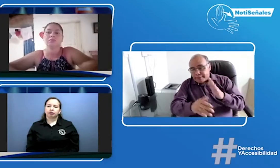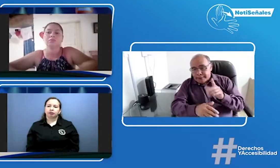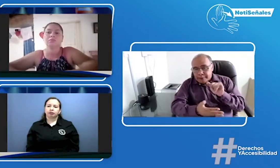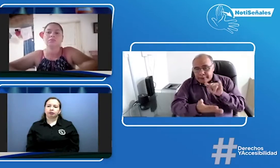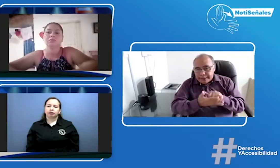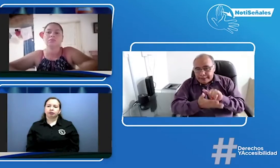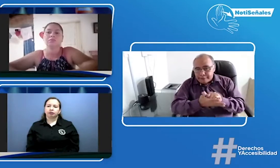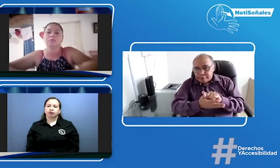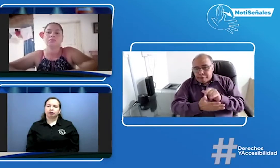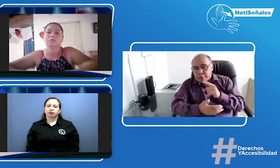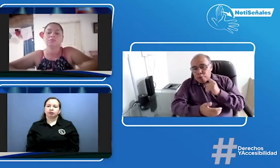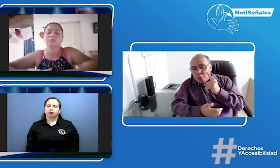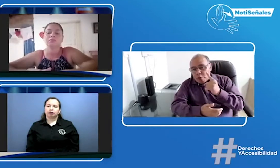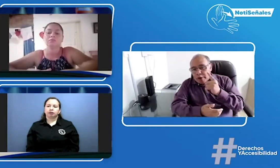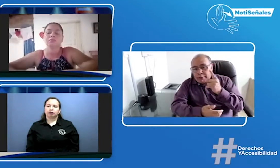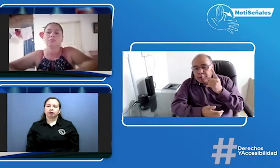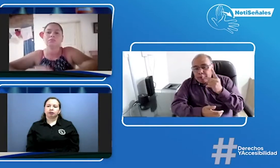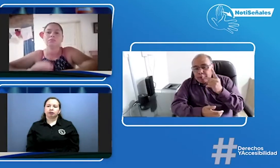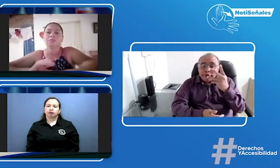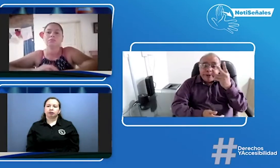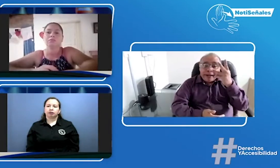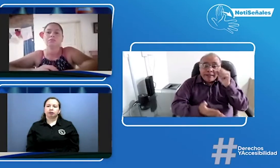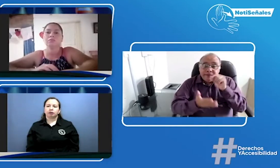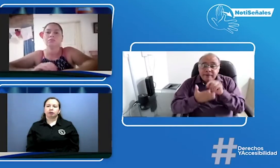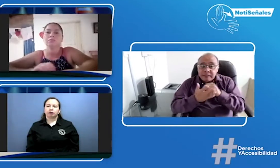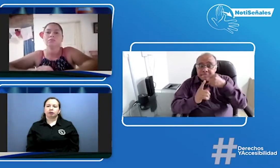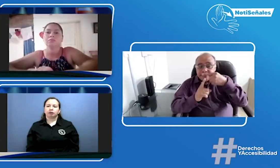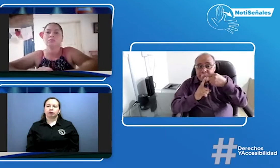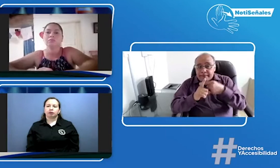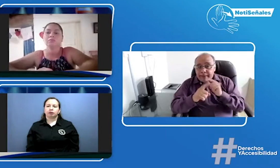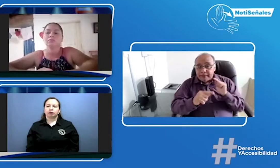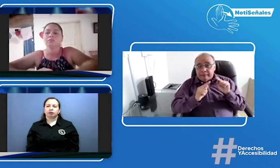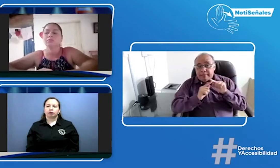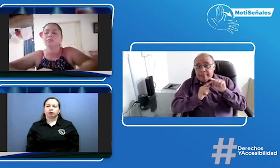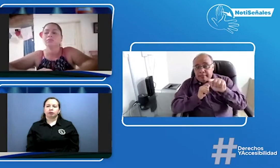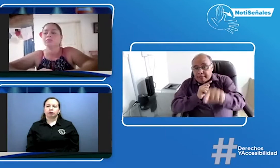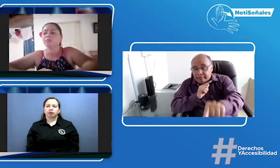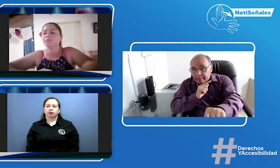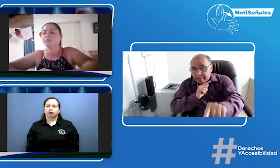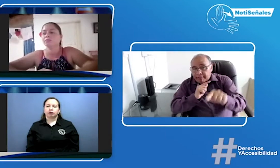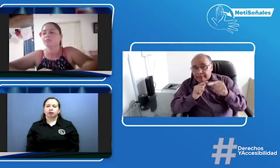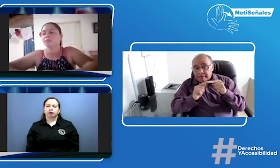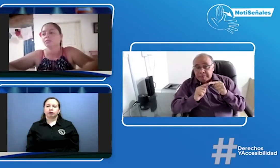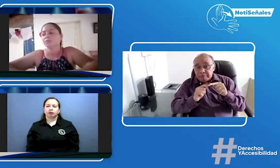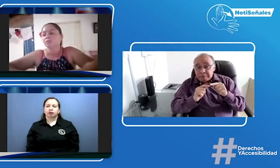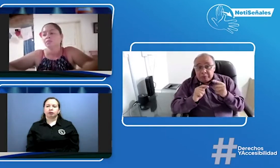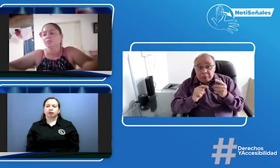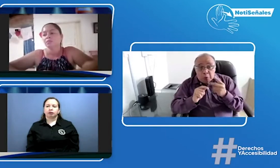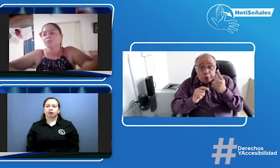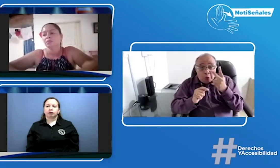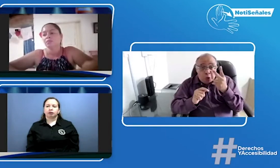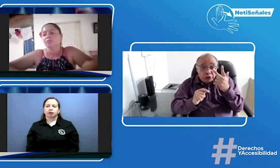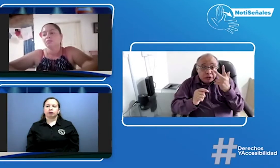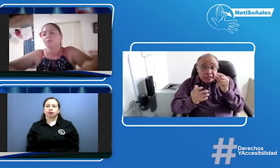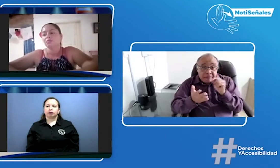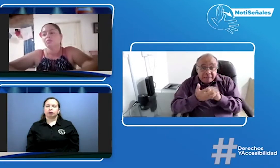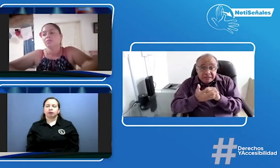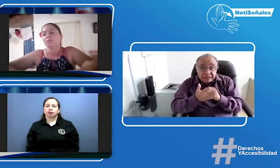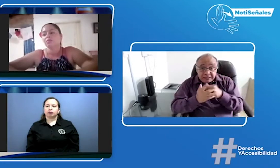Quiere decir entonces que por esa misma situación probablemente